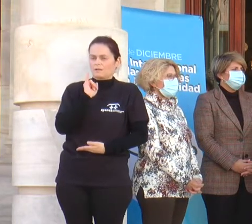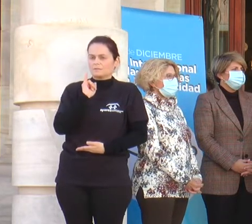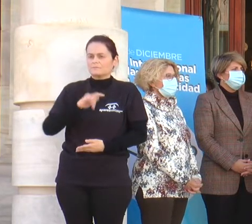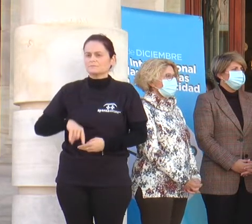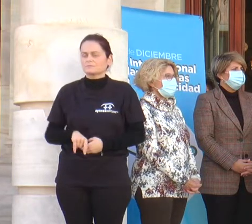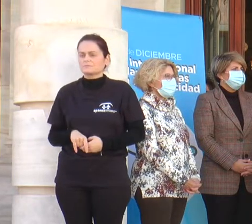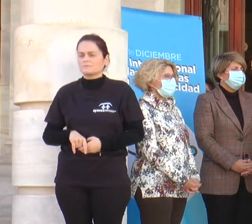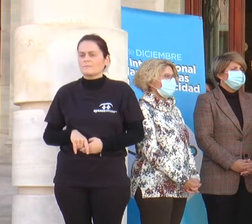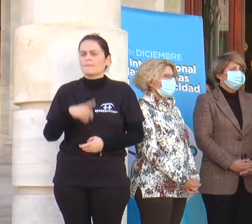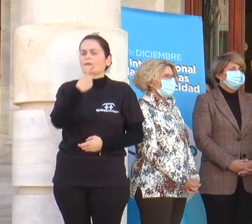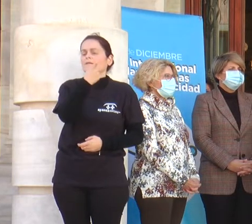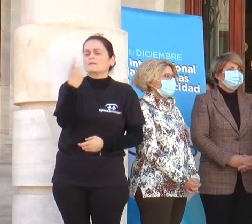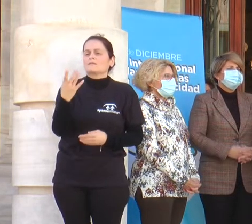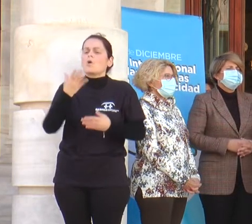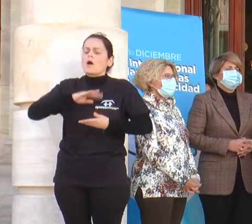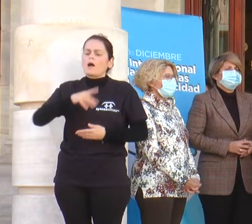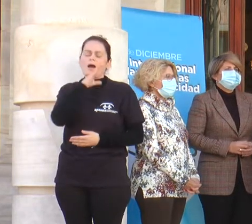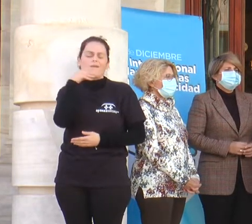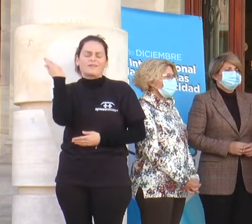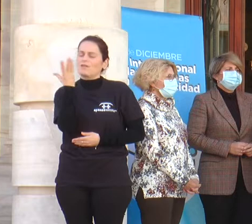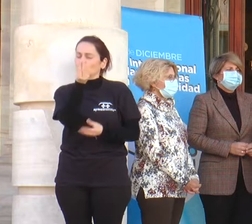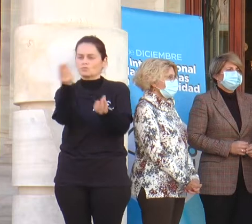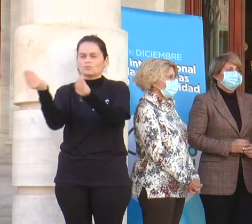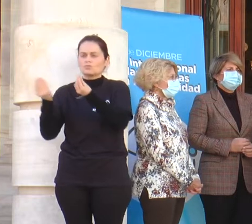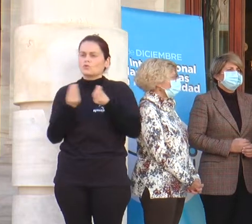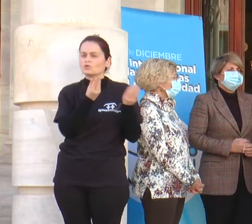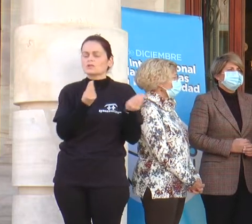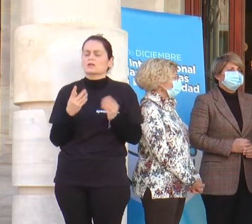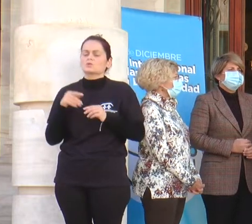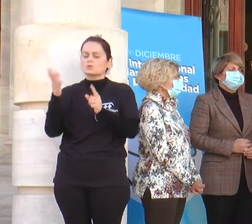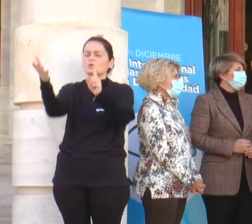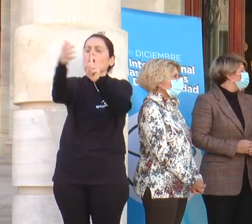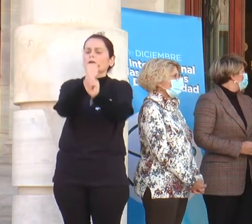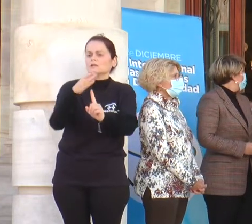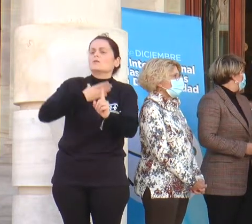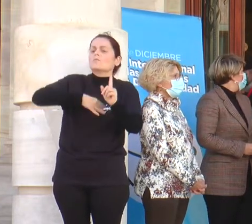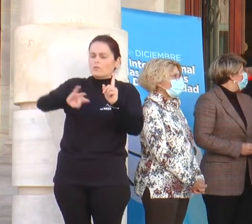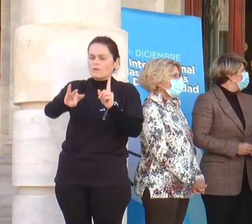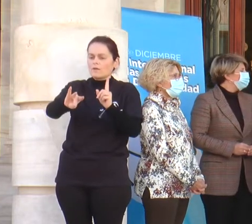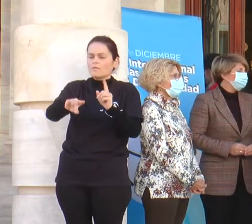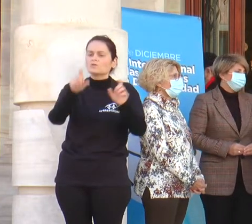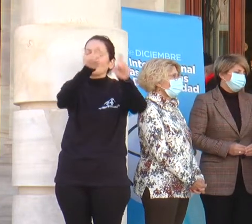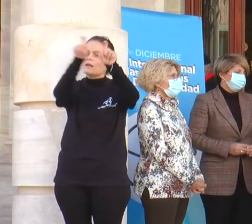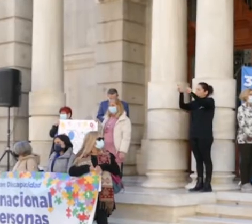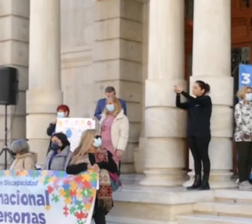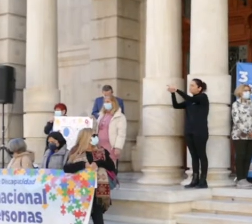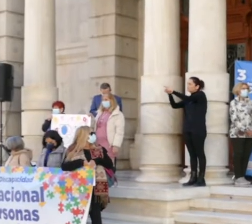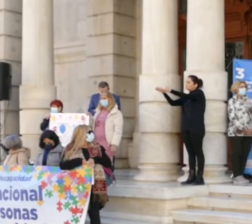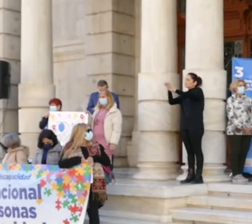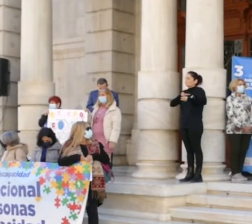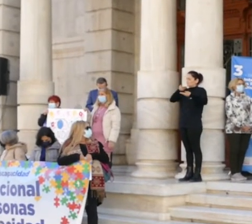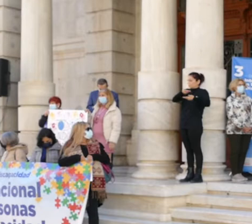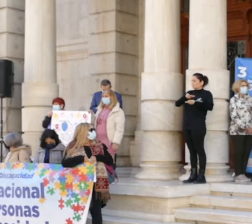tener. Tenemos numerosas habilidades que nos permiten alcanzar metas, gracias a las distintas entidades que nos